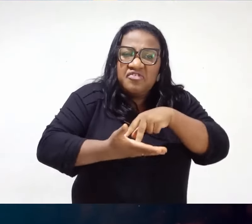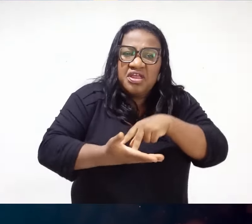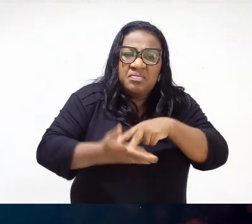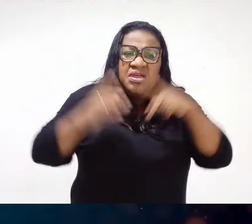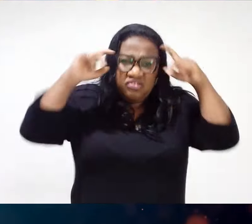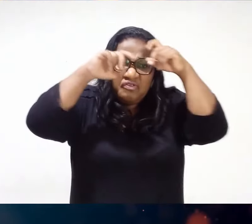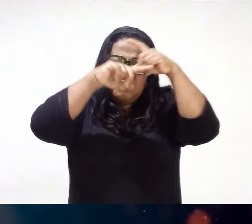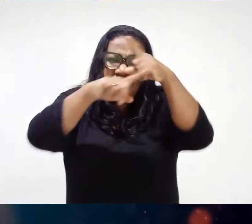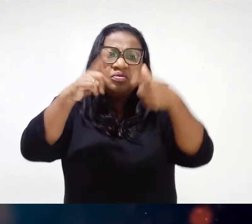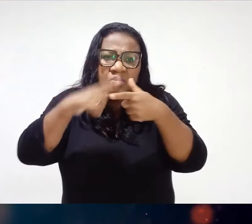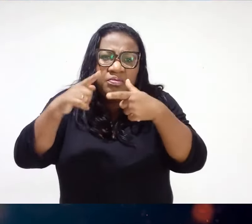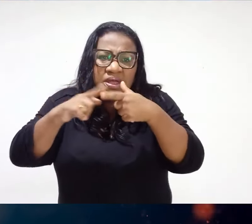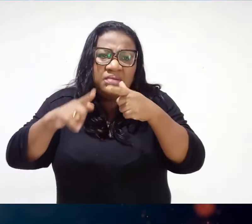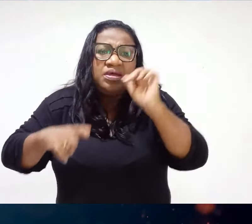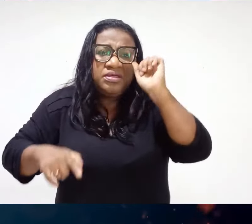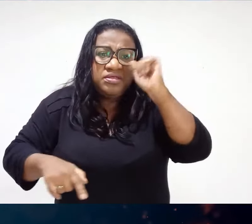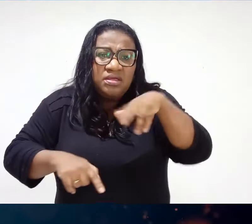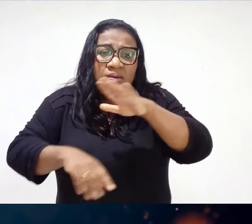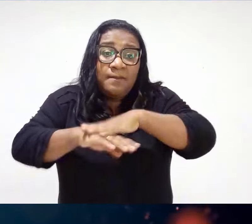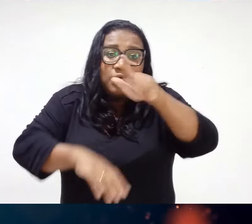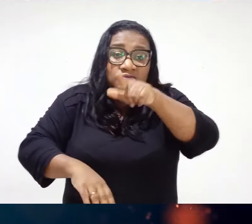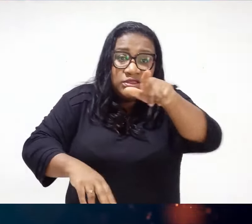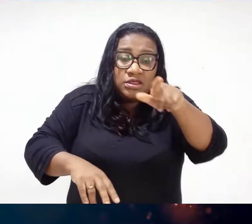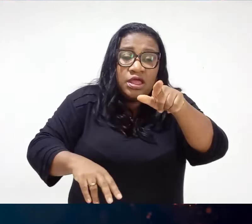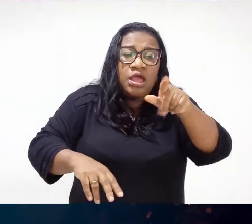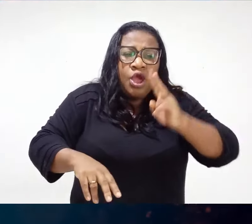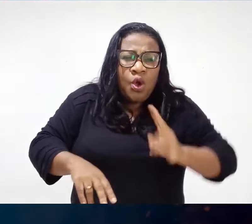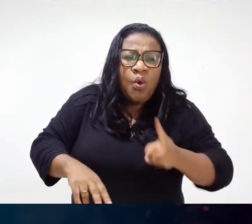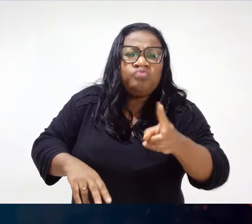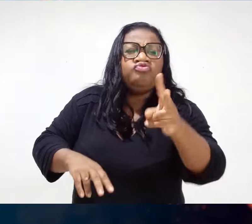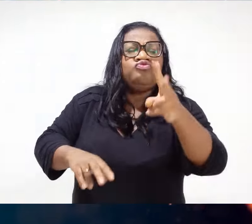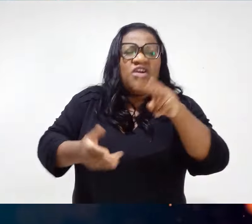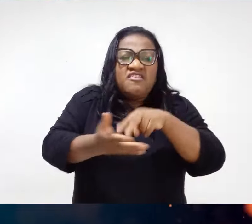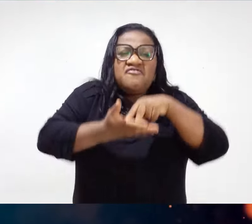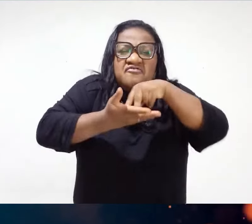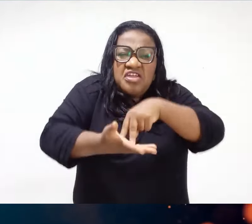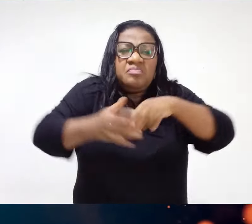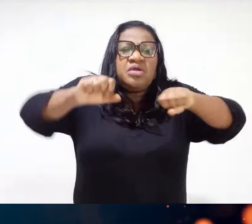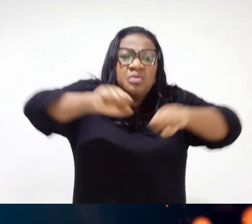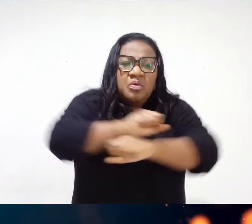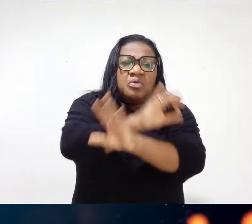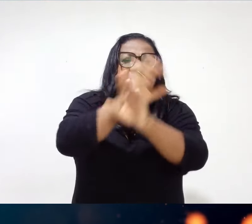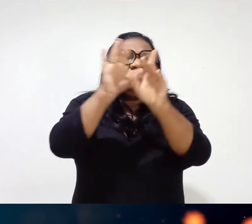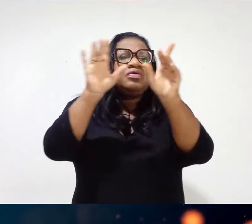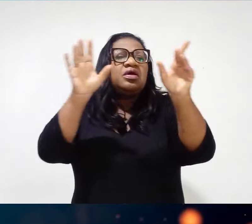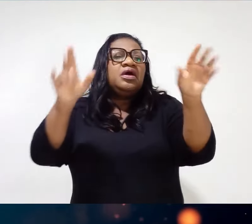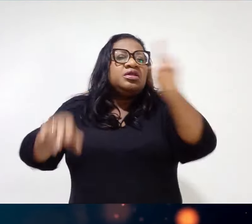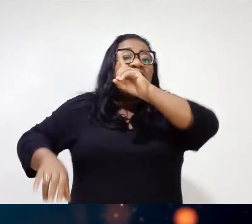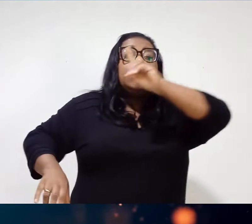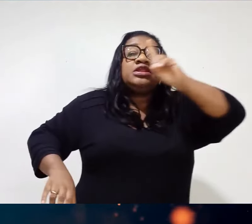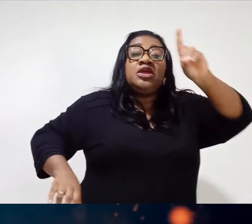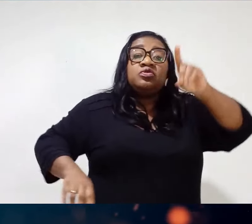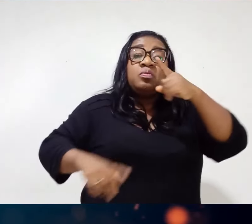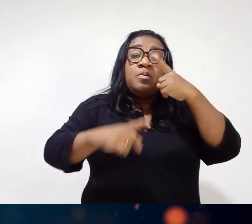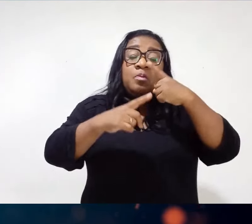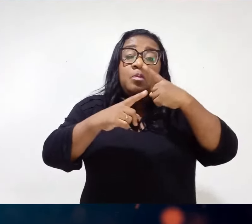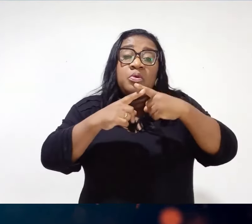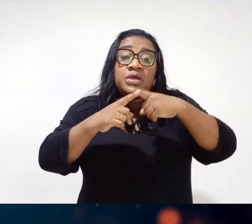A um cenário Onde não há esperança Mas você glorifica a Deus Porque você, pela fé Já